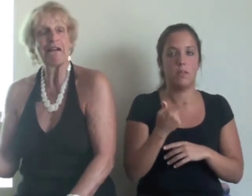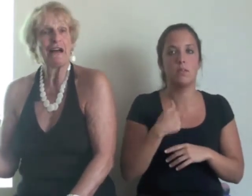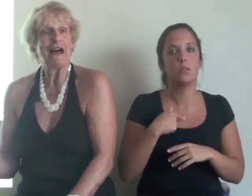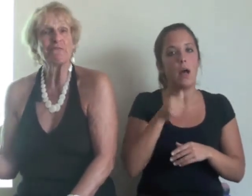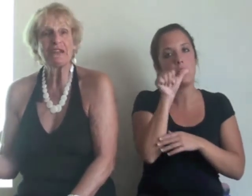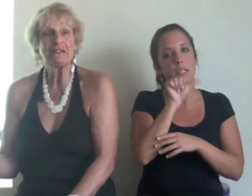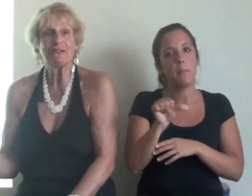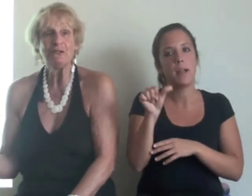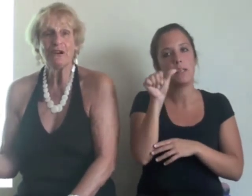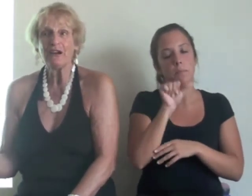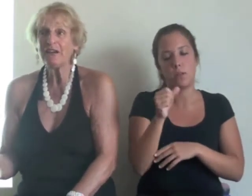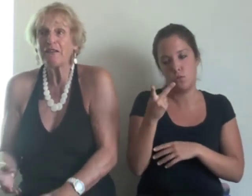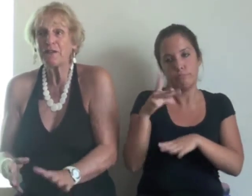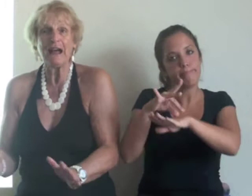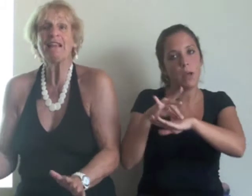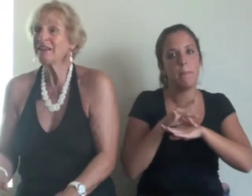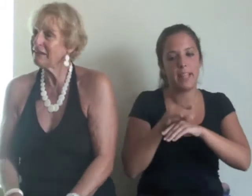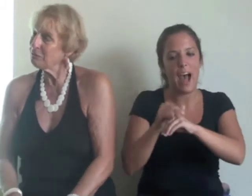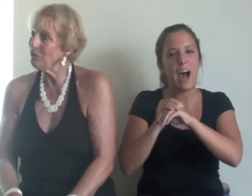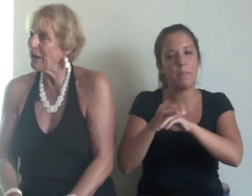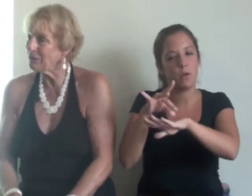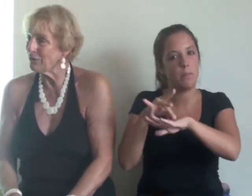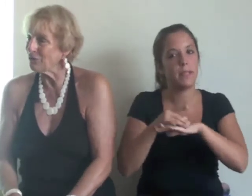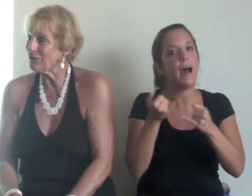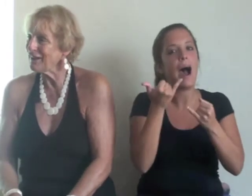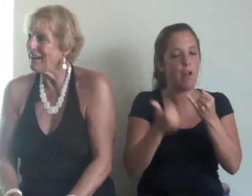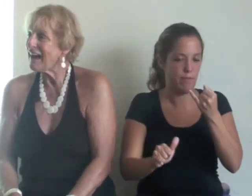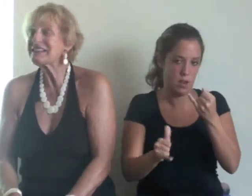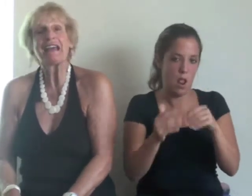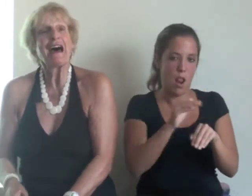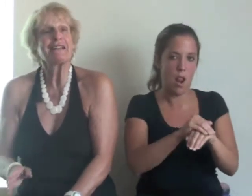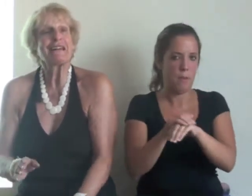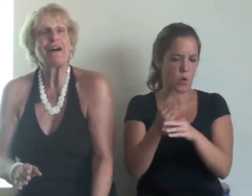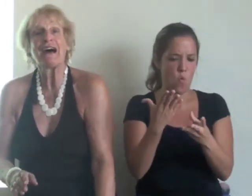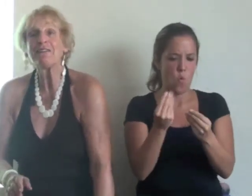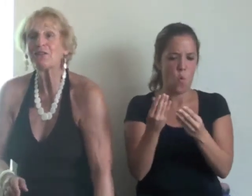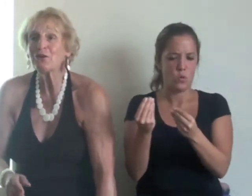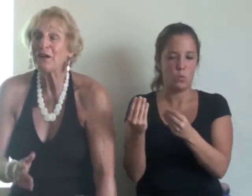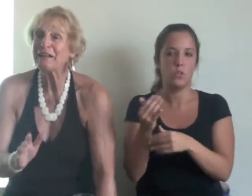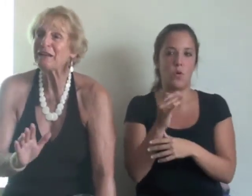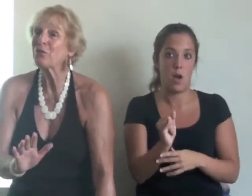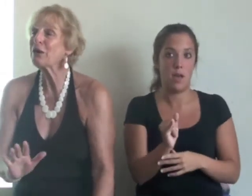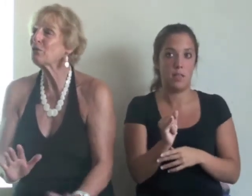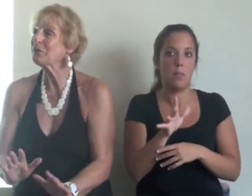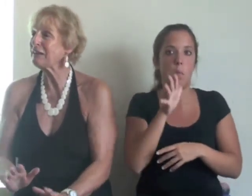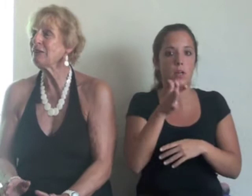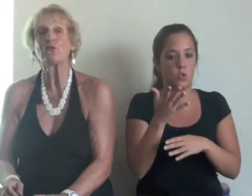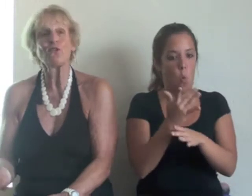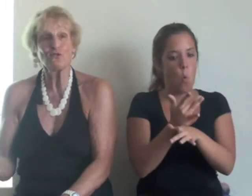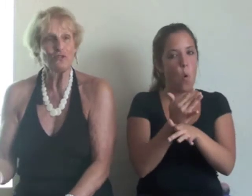amiguito y al final ya tuvo amigos. Así que, trabajando el juego curativo con sus